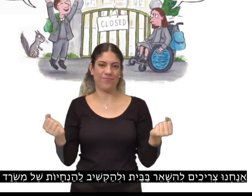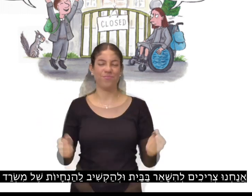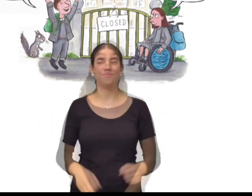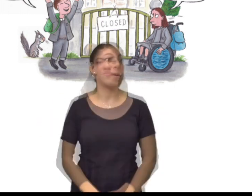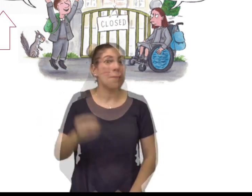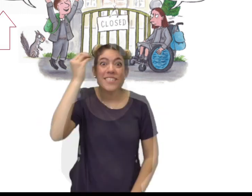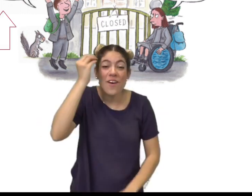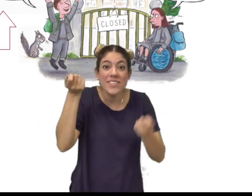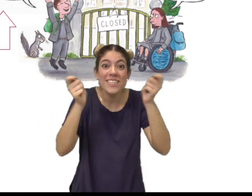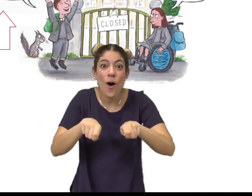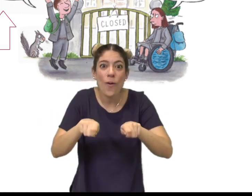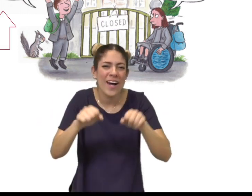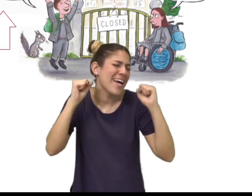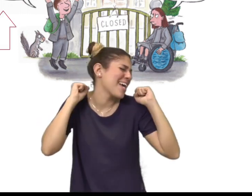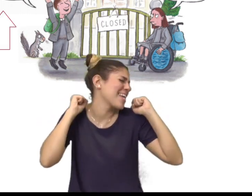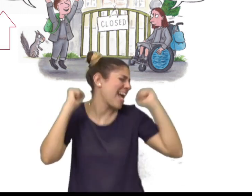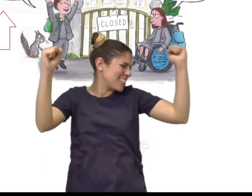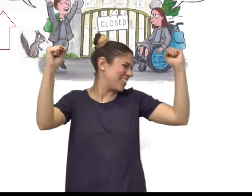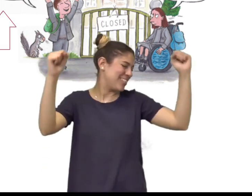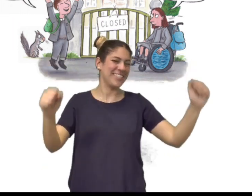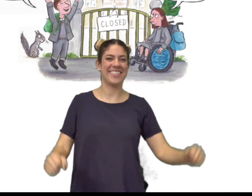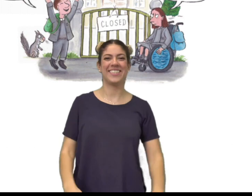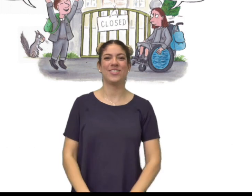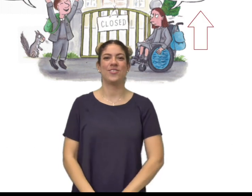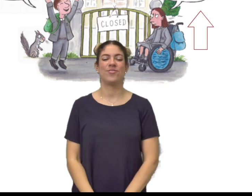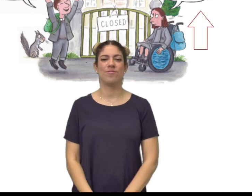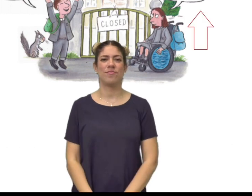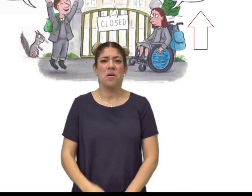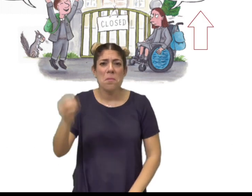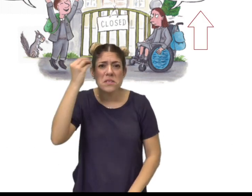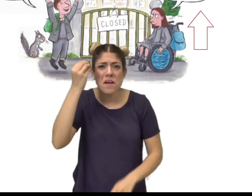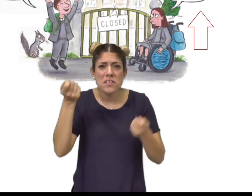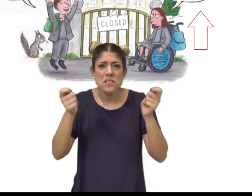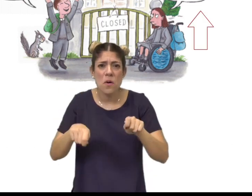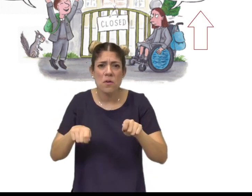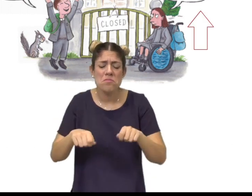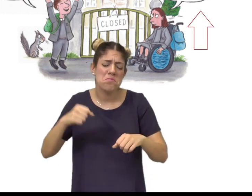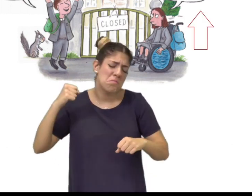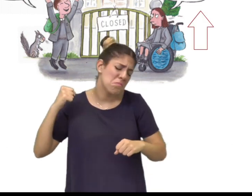בית ספר סגור יש! מה, בית ספר סגור? בסה.